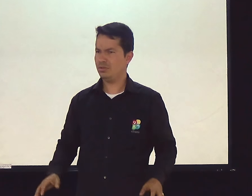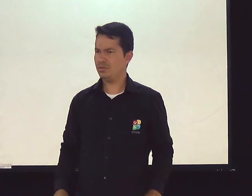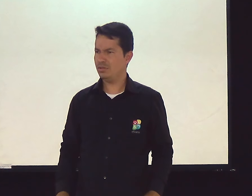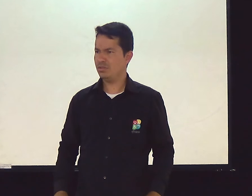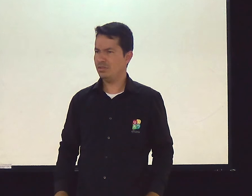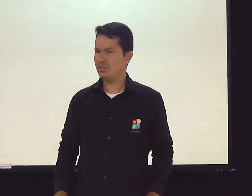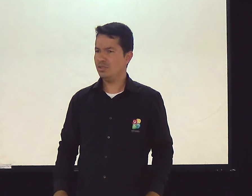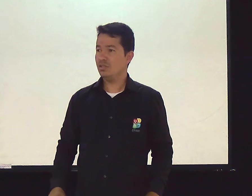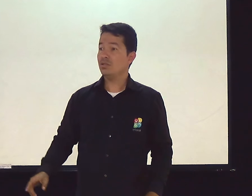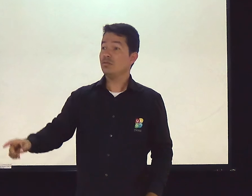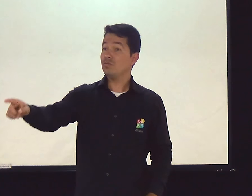De que adianta?